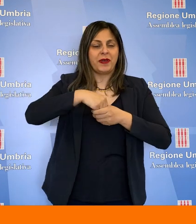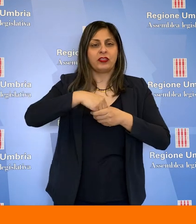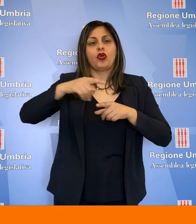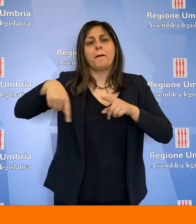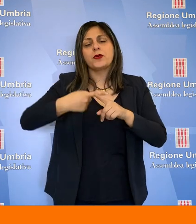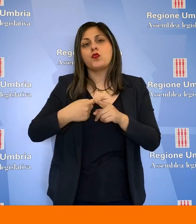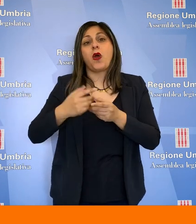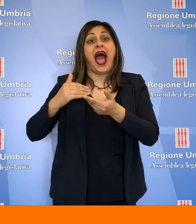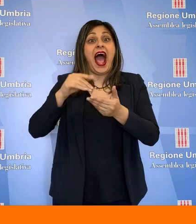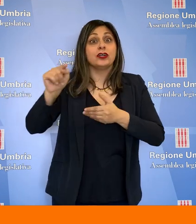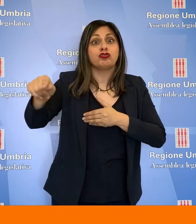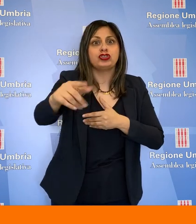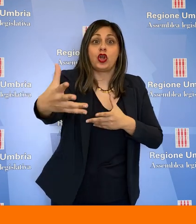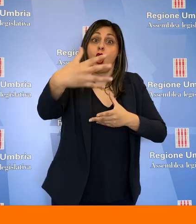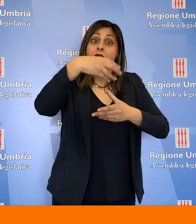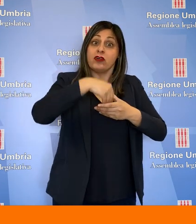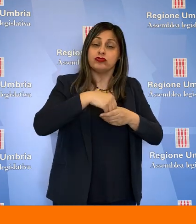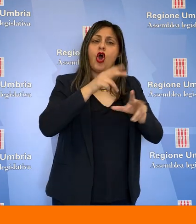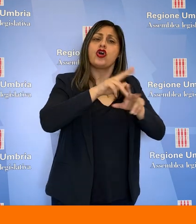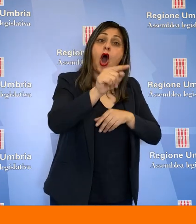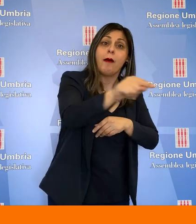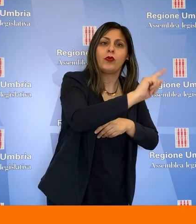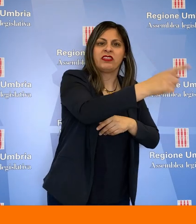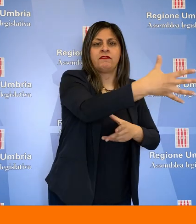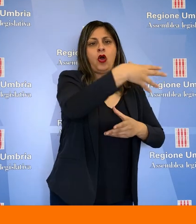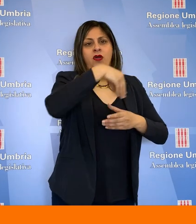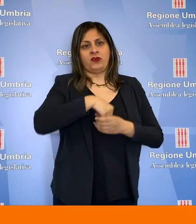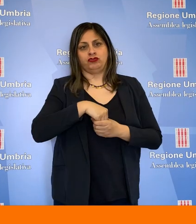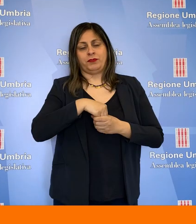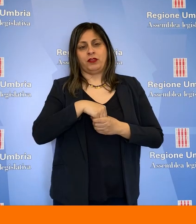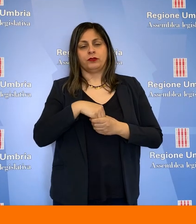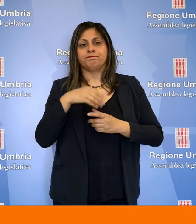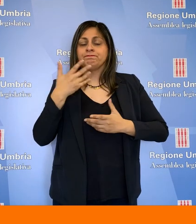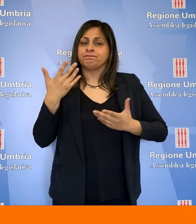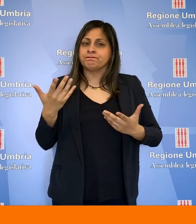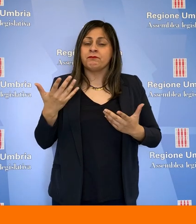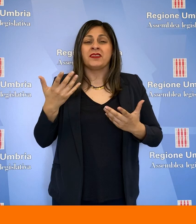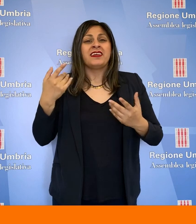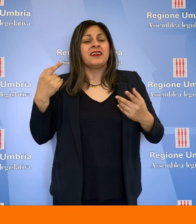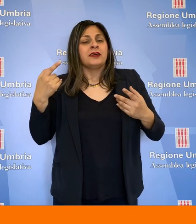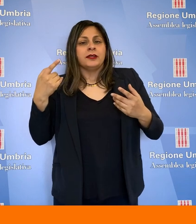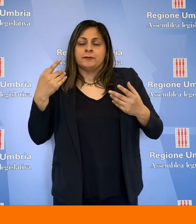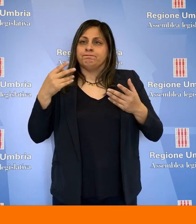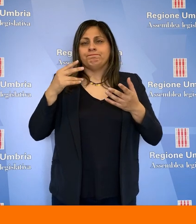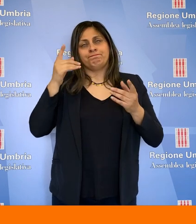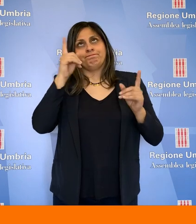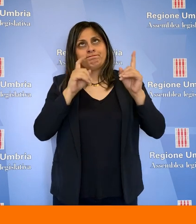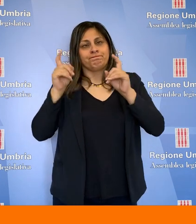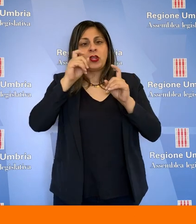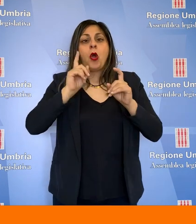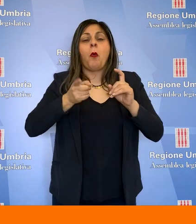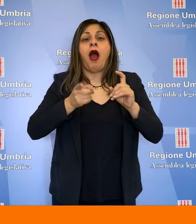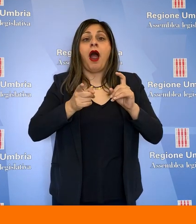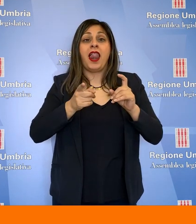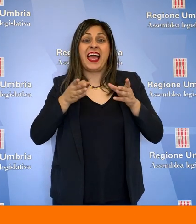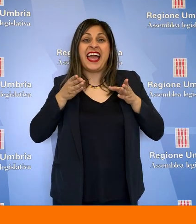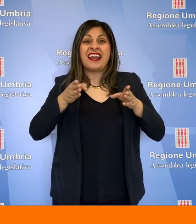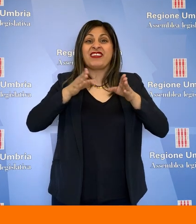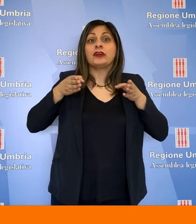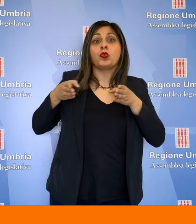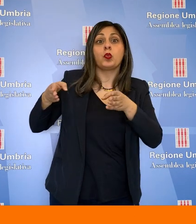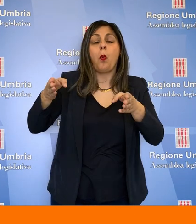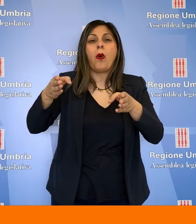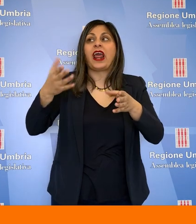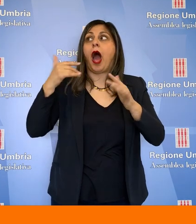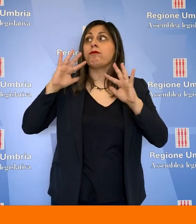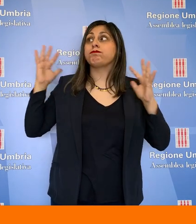coinvolgimento della cittadinanza, delle associazioni e delle amministrazioni comunali. Preoccupazione è stata espressa per l